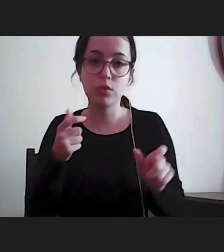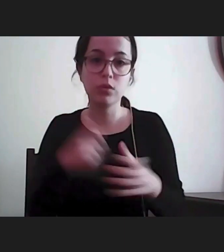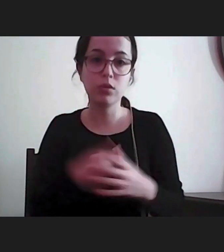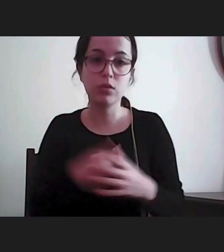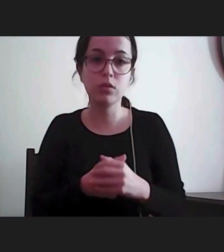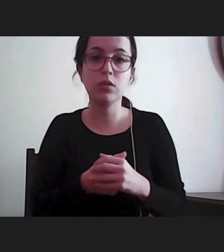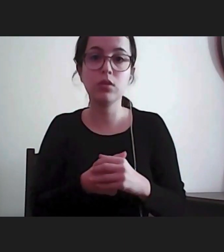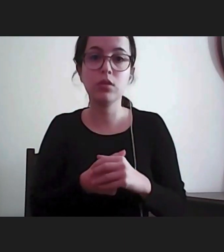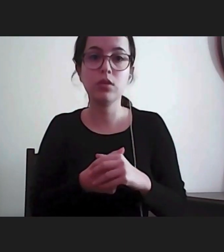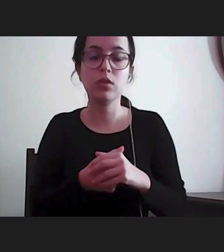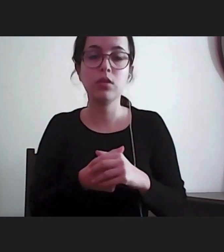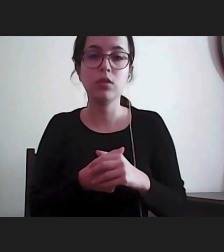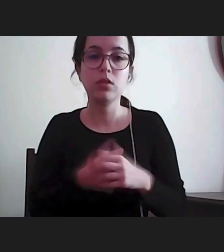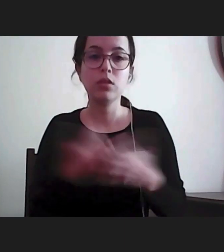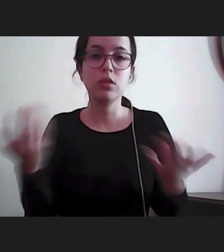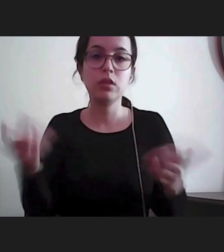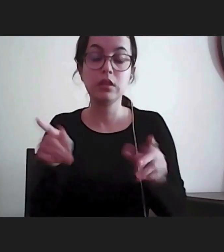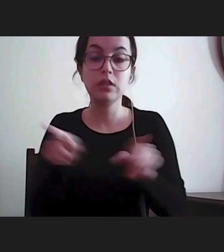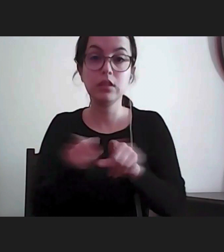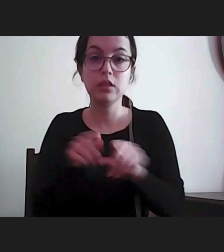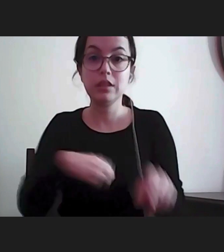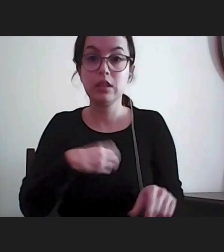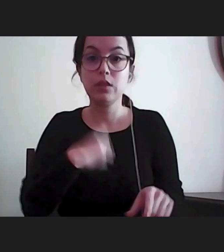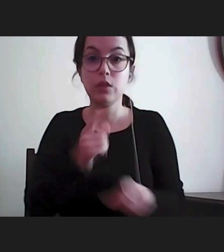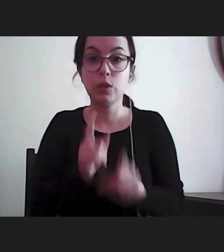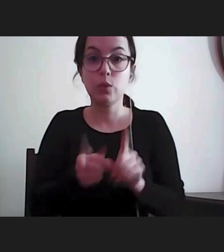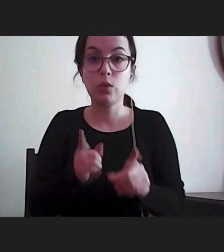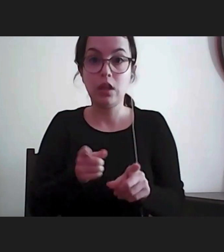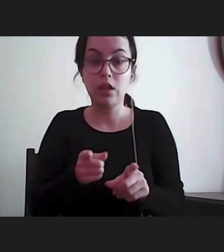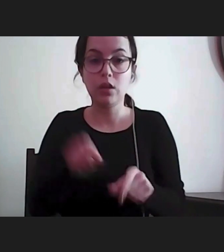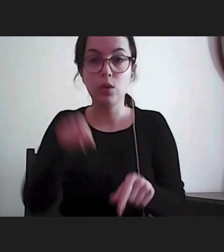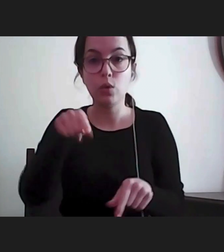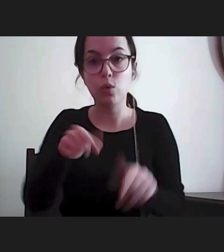exemplo, que o Provedor de Justiça faz hoje